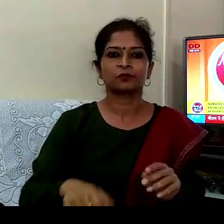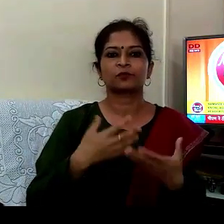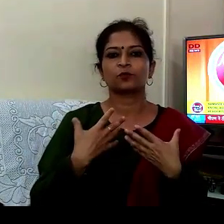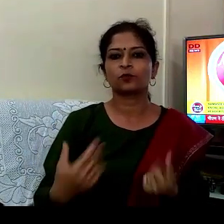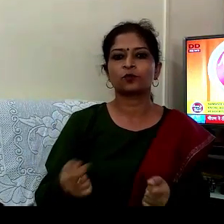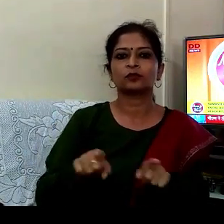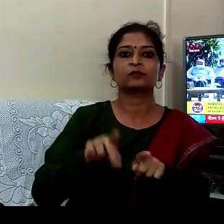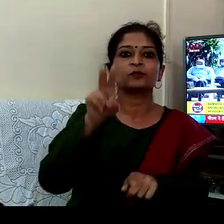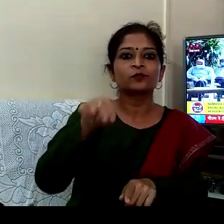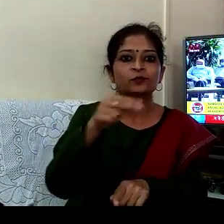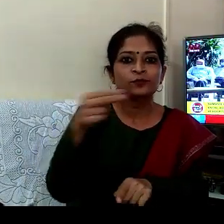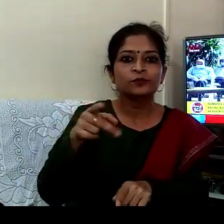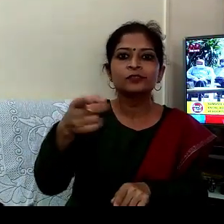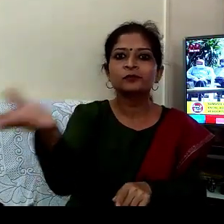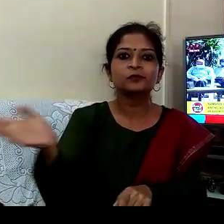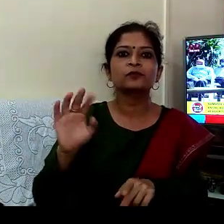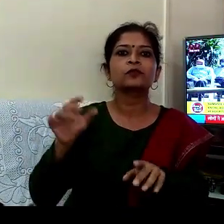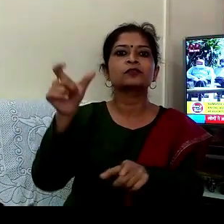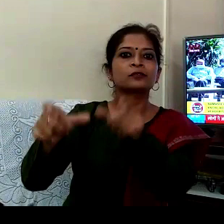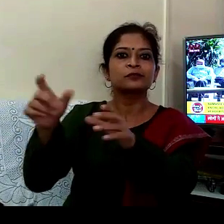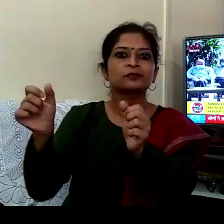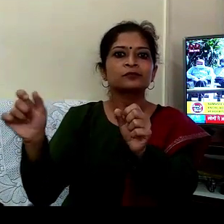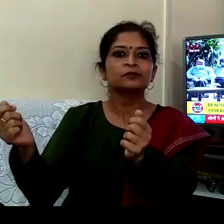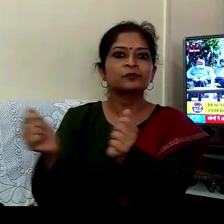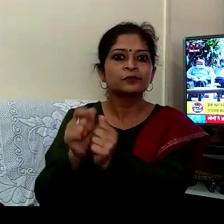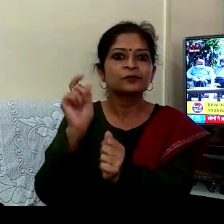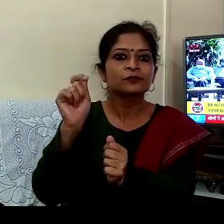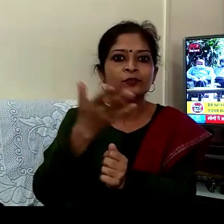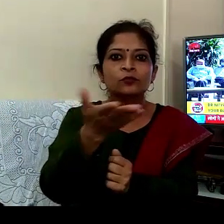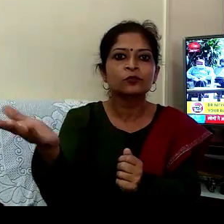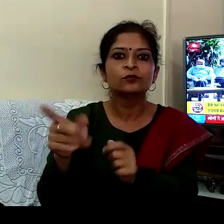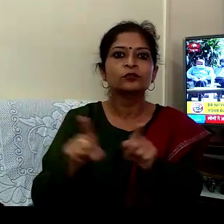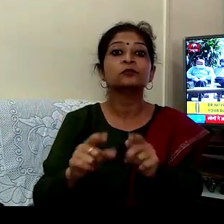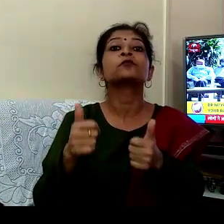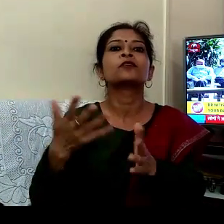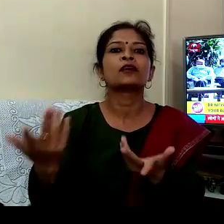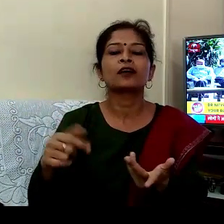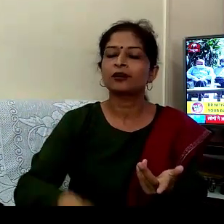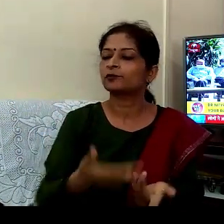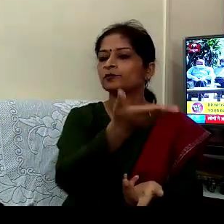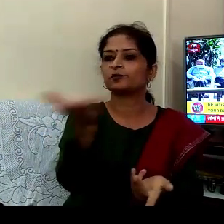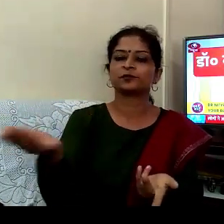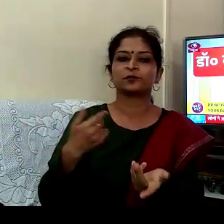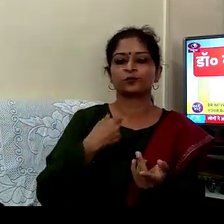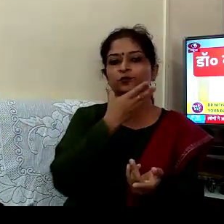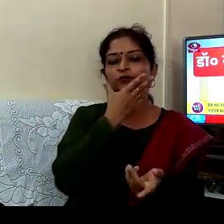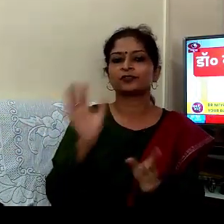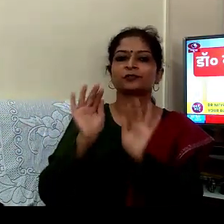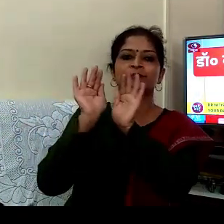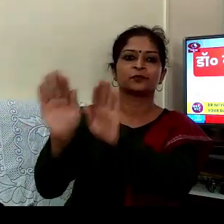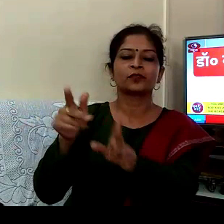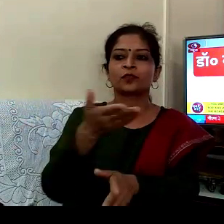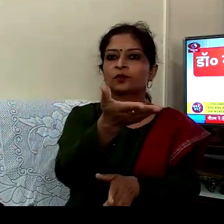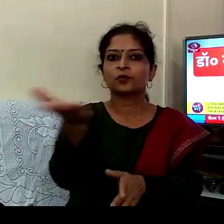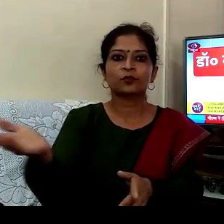میں باقی آپ کے ساتھیوں کا مور کیسا ہے سب کا مور اب بیٹ ہے آپ کا شیر واد سب کے ساتھ ہے آپ نے